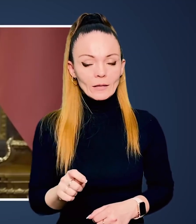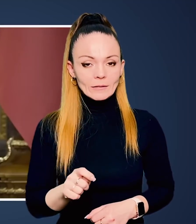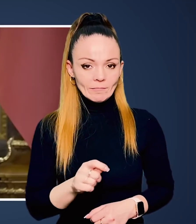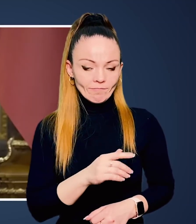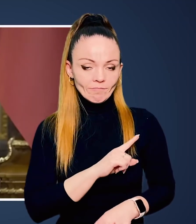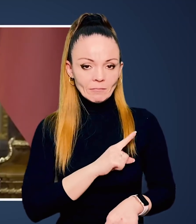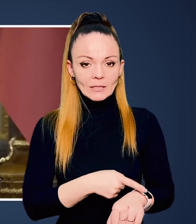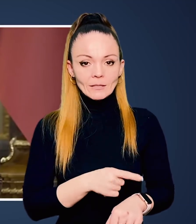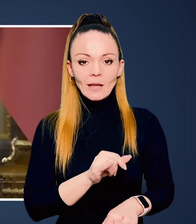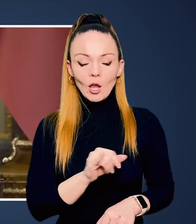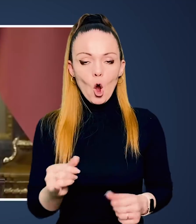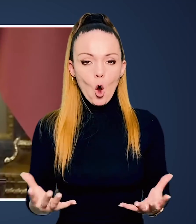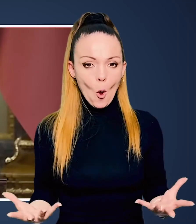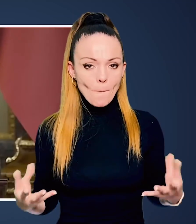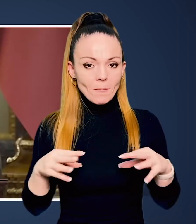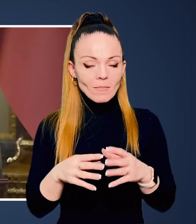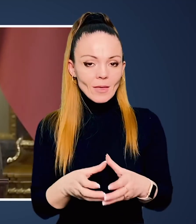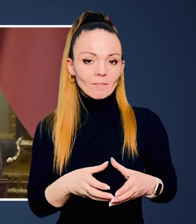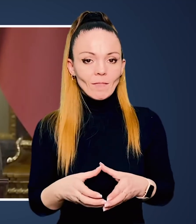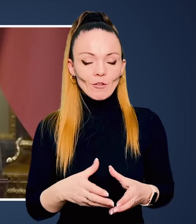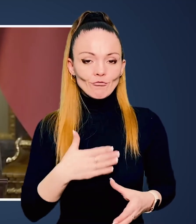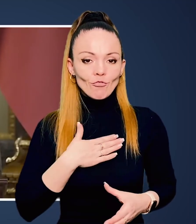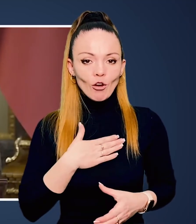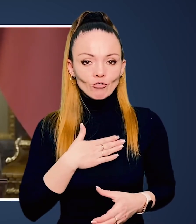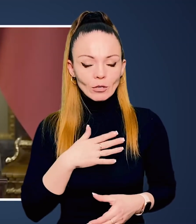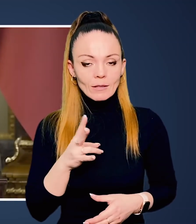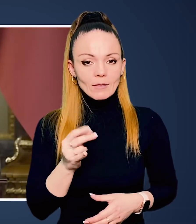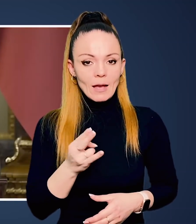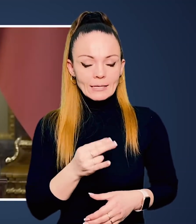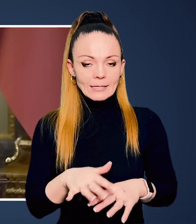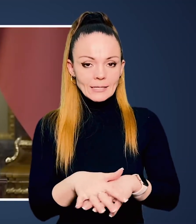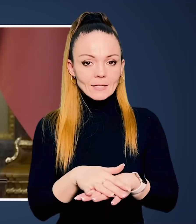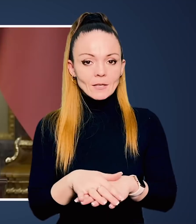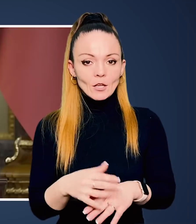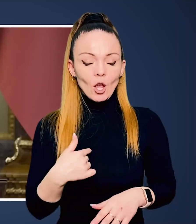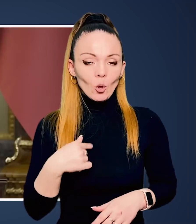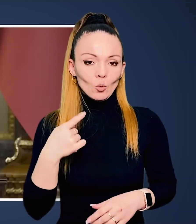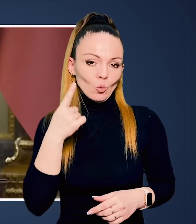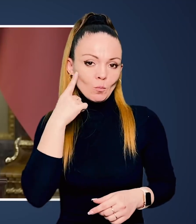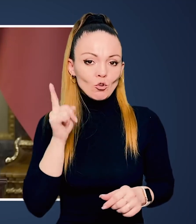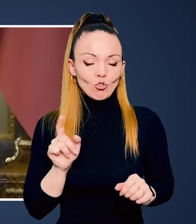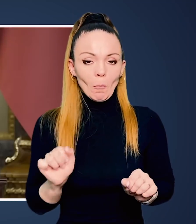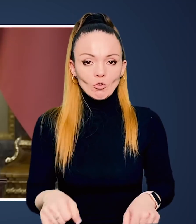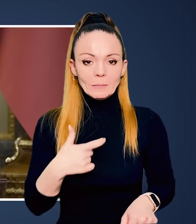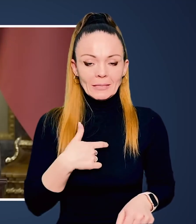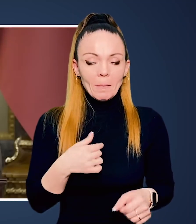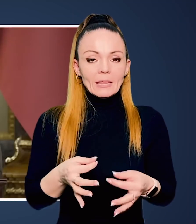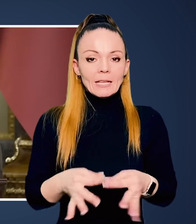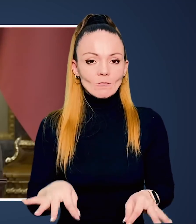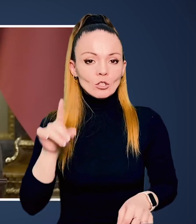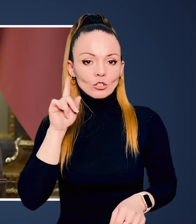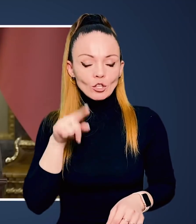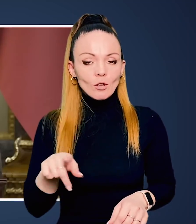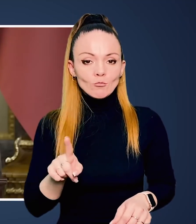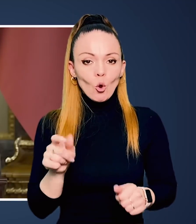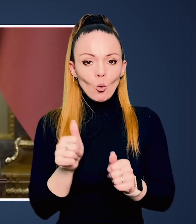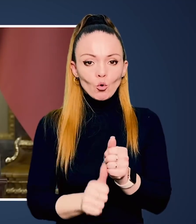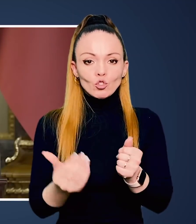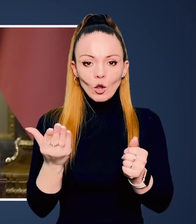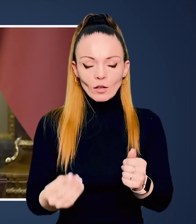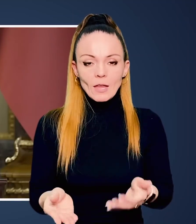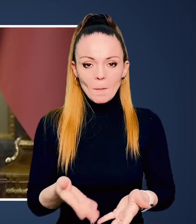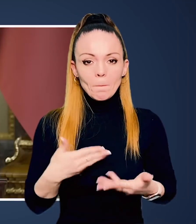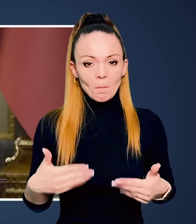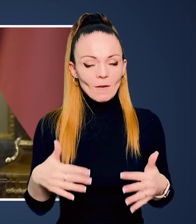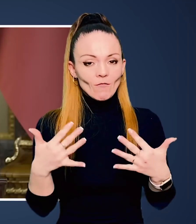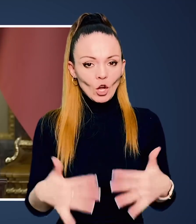50 днів стійкості України, міцності і об'єднання нашої нації. Я думаю, що ми можемо собі дозволити,